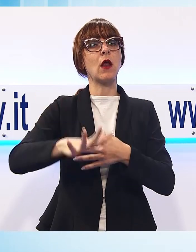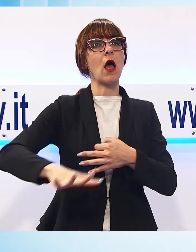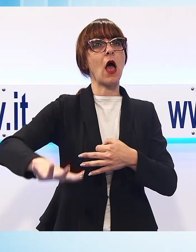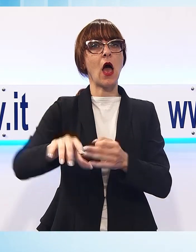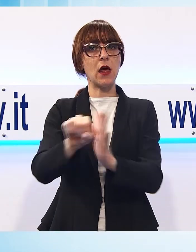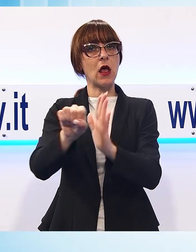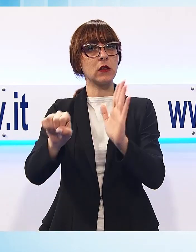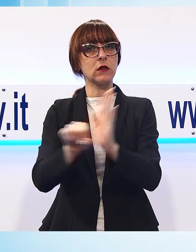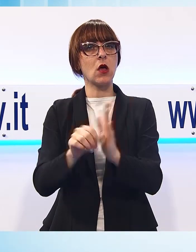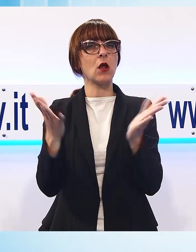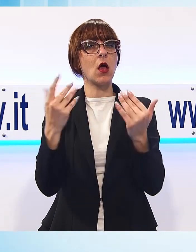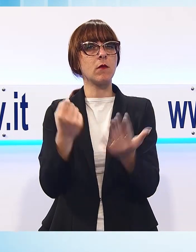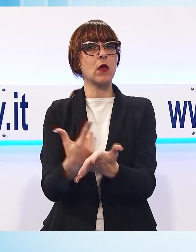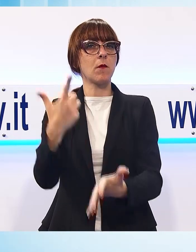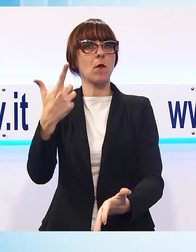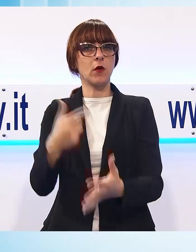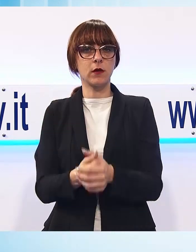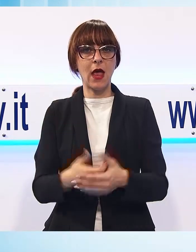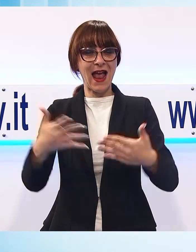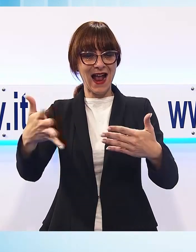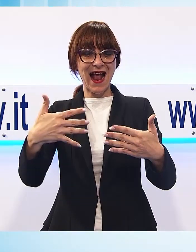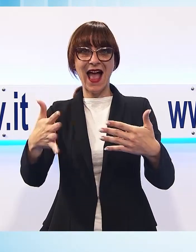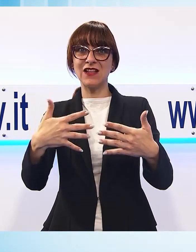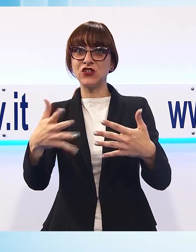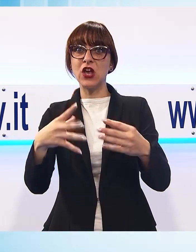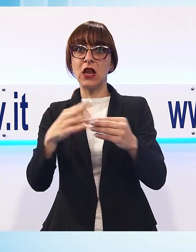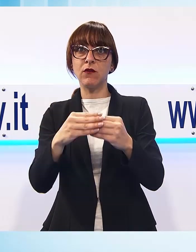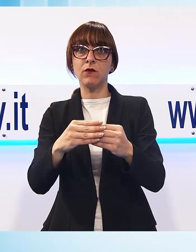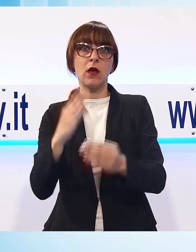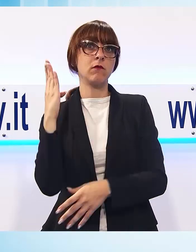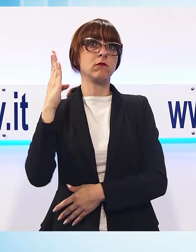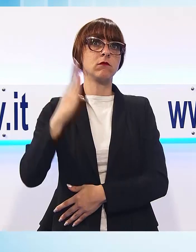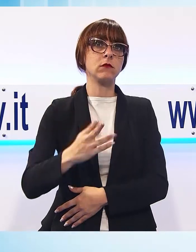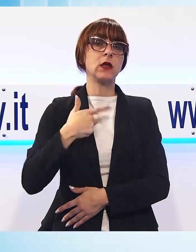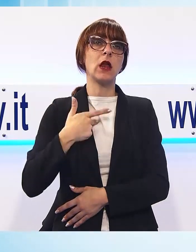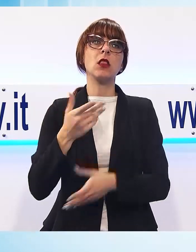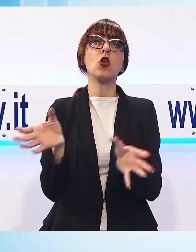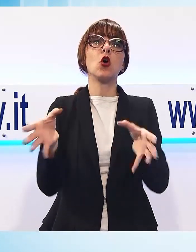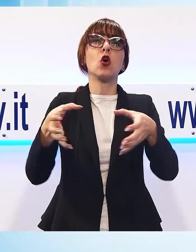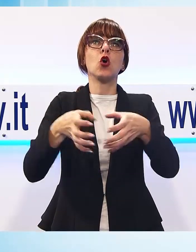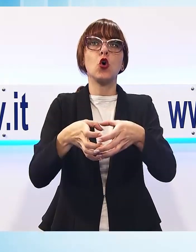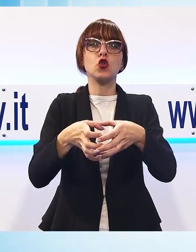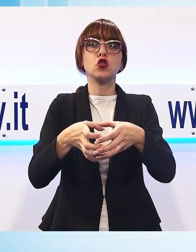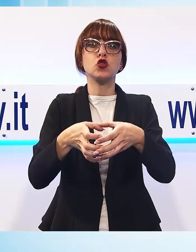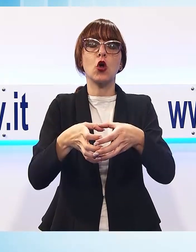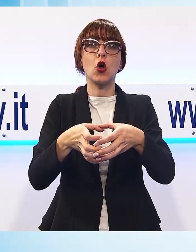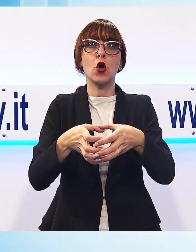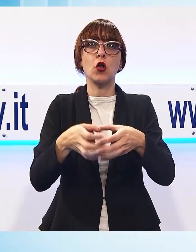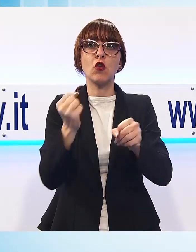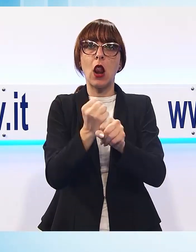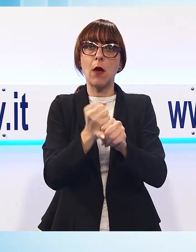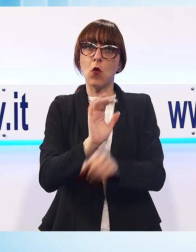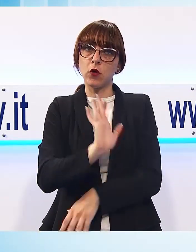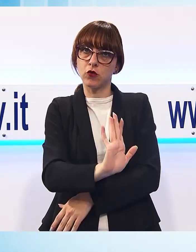storico ambientale. Le cancellate sono state realizzate direttamente dalle maestranze del Consorzio nell'officina interna e quindi in